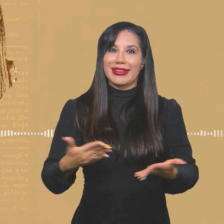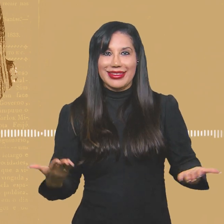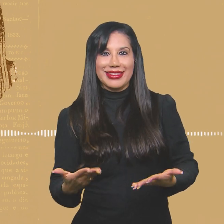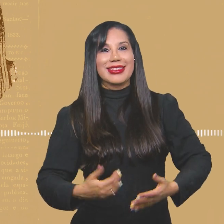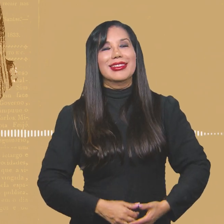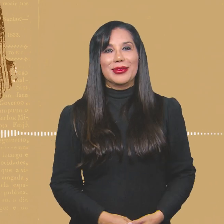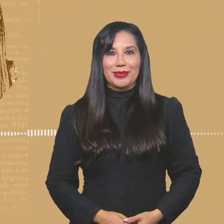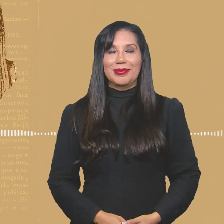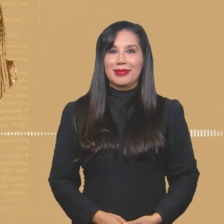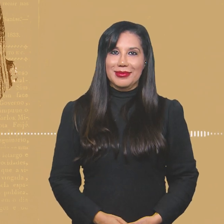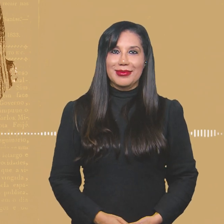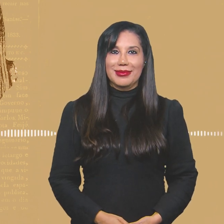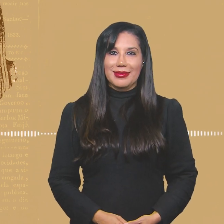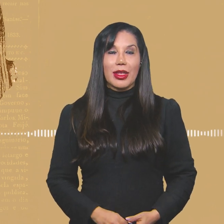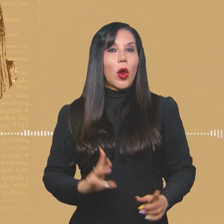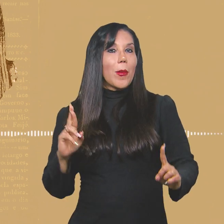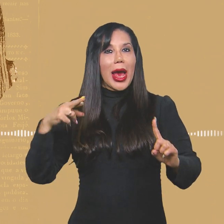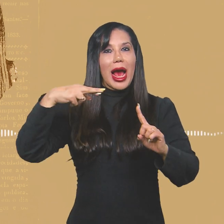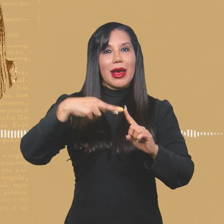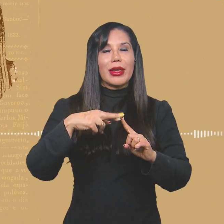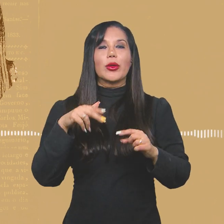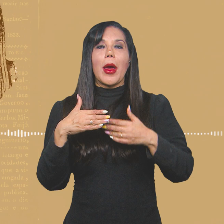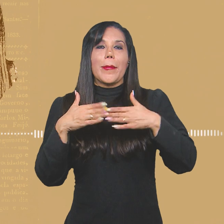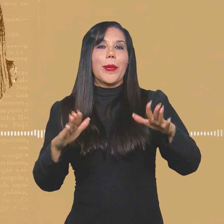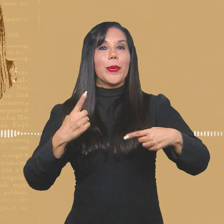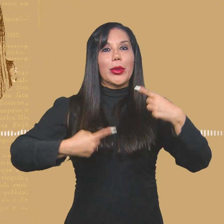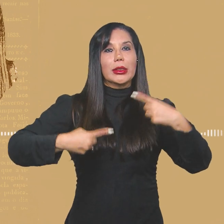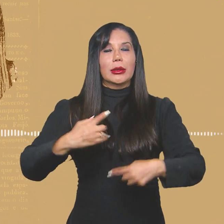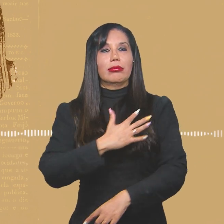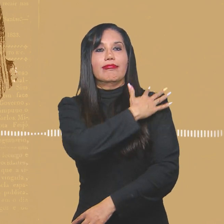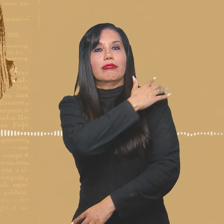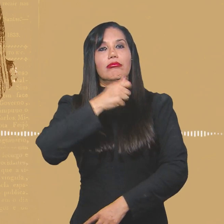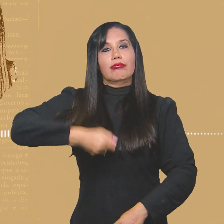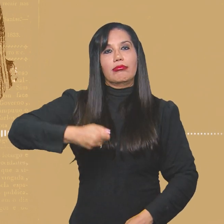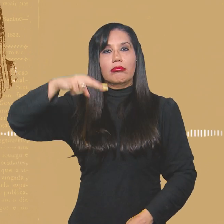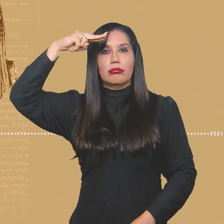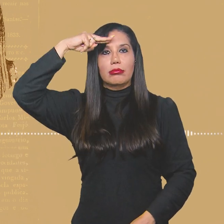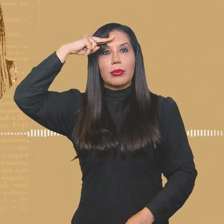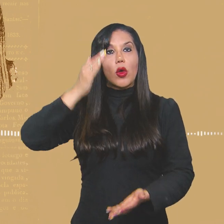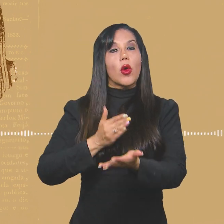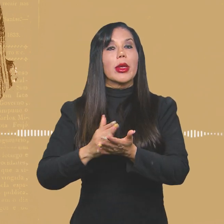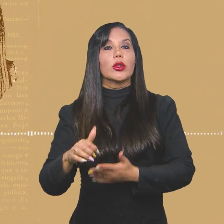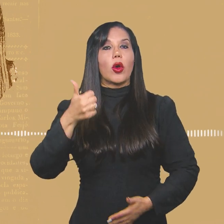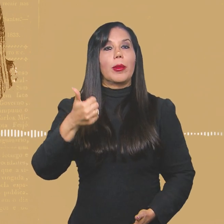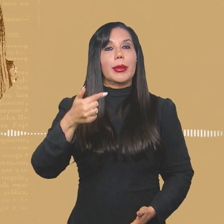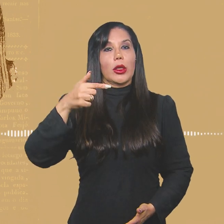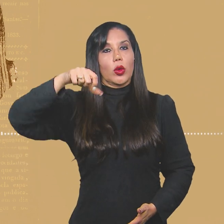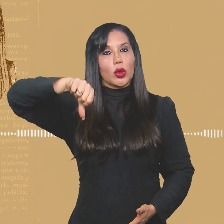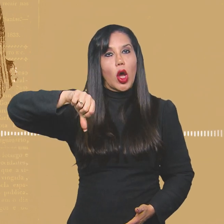hoje. Uma referência à abertura política da ditadura militar, iniciada em